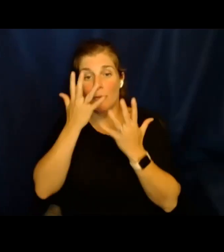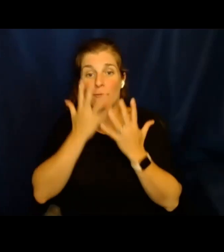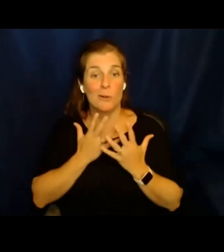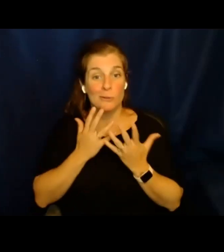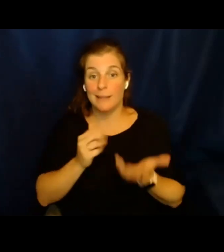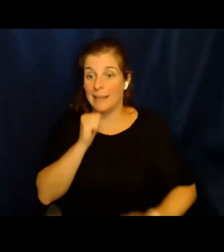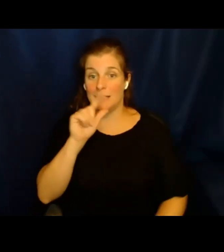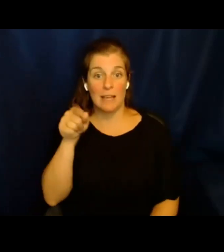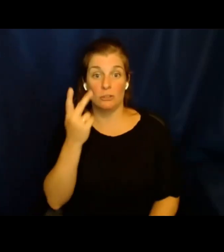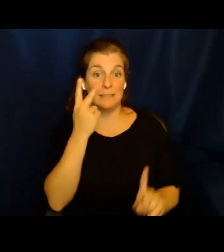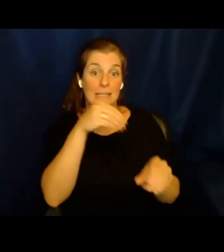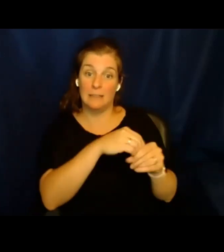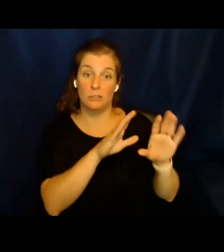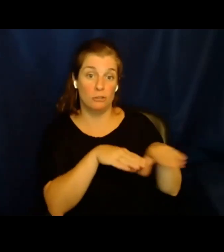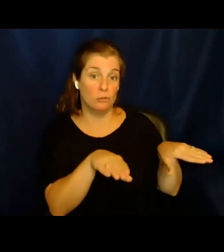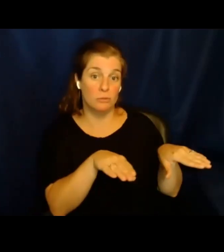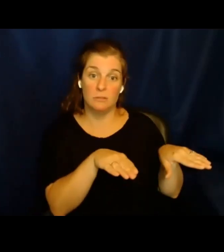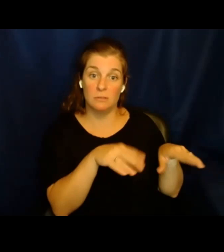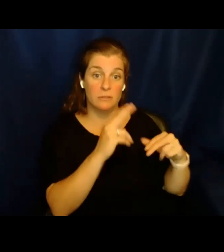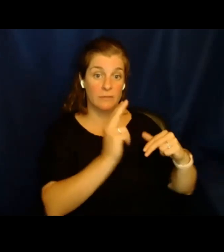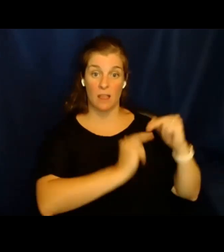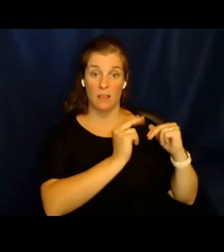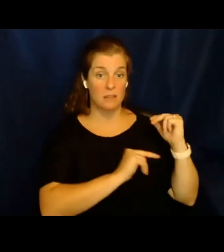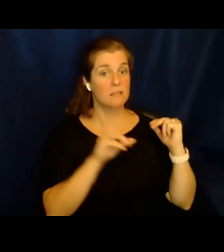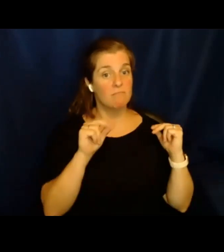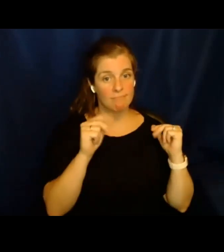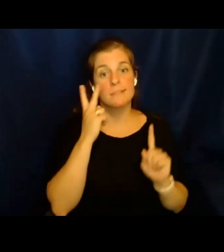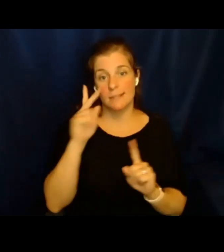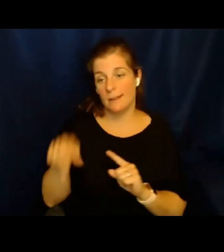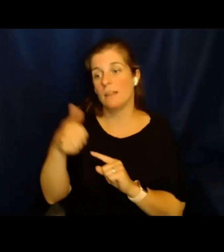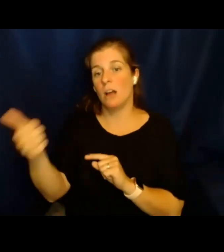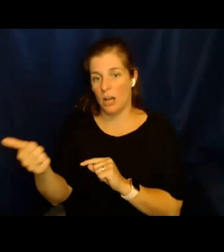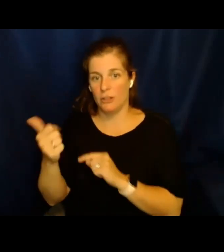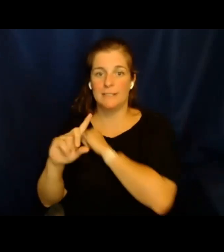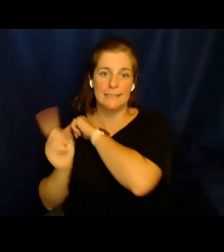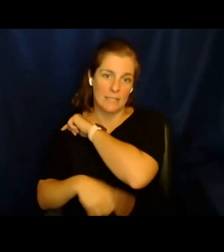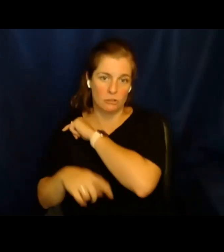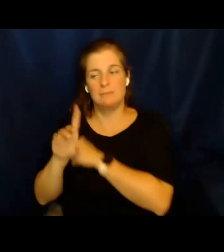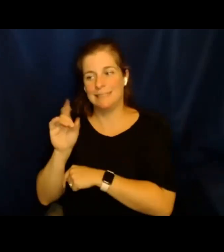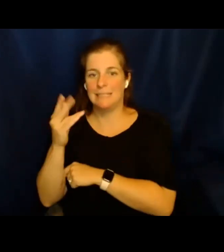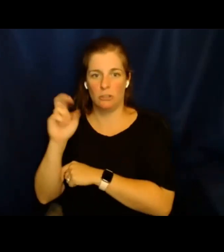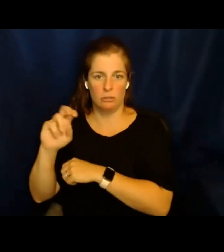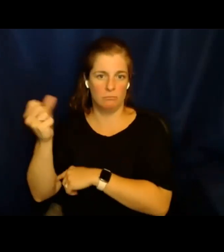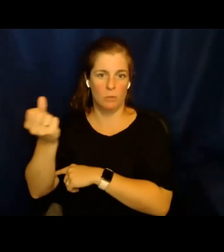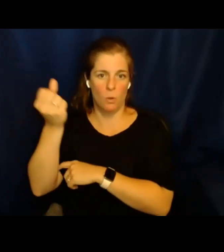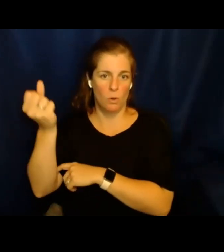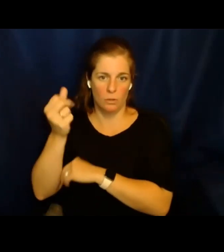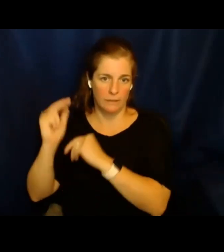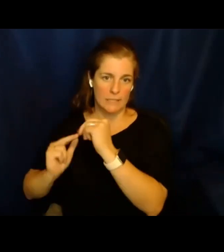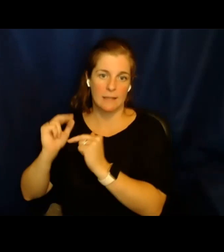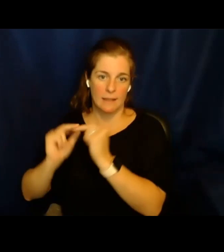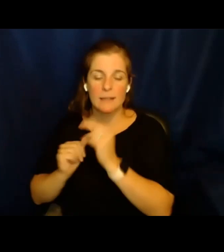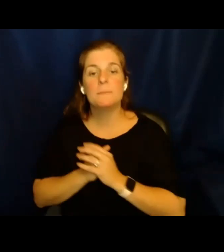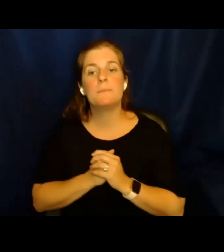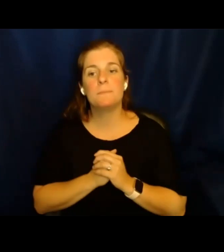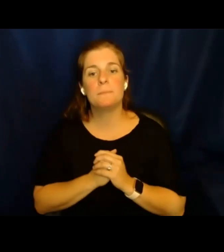ICE. Y eso es un problema que se ve no solamente en el contexto de los niños, sino también en otros contextos, en